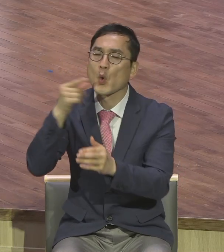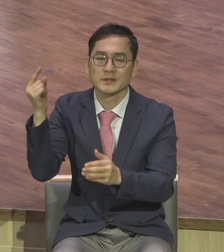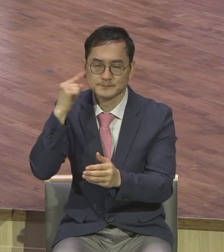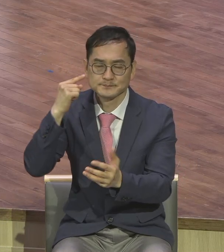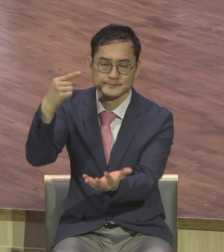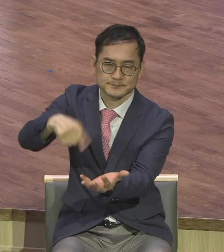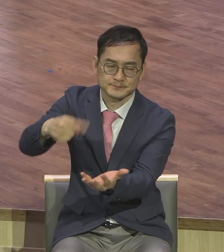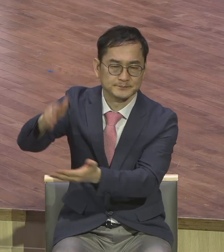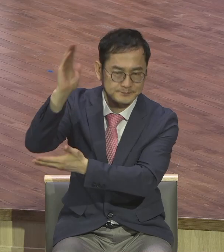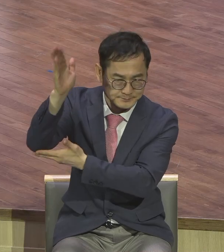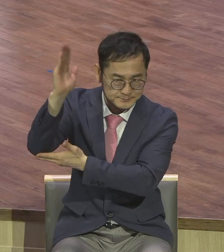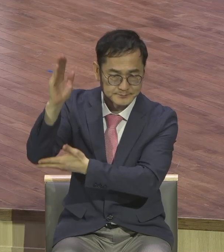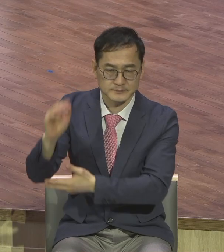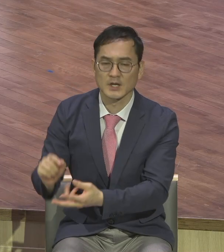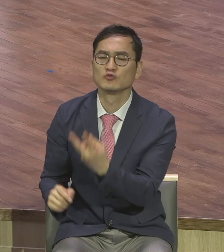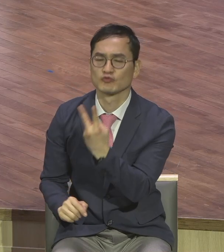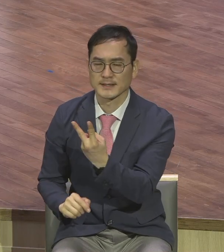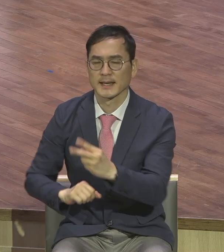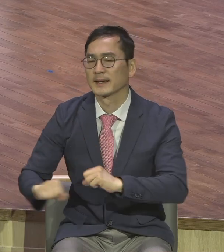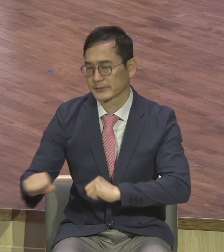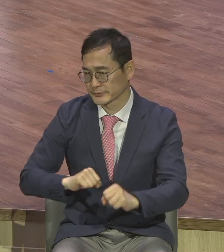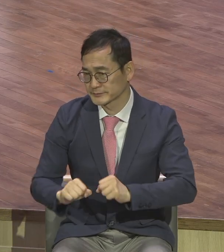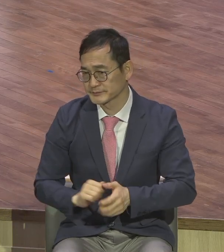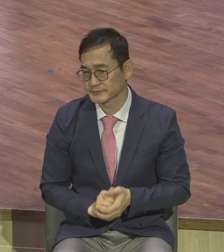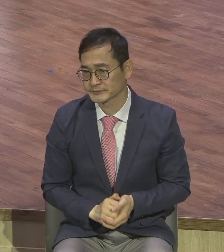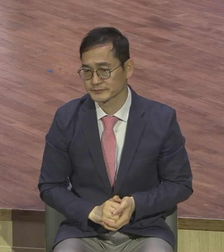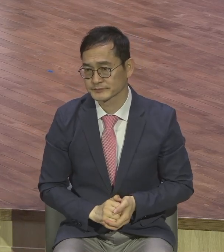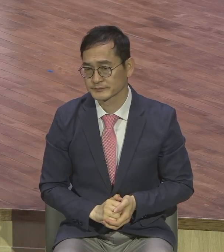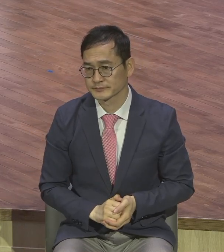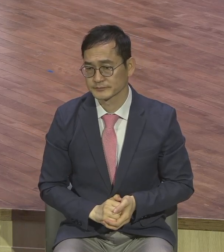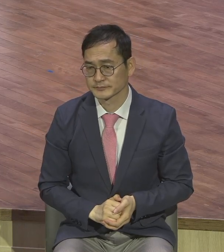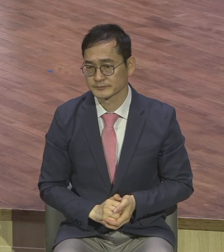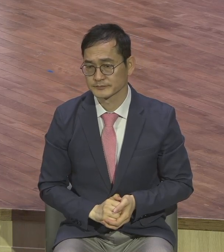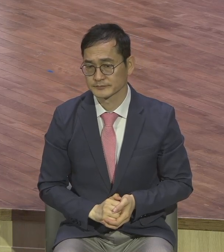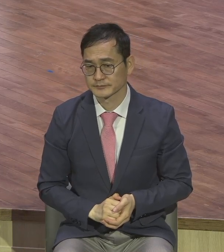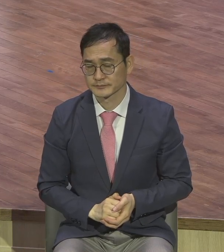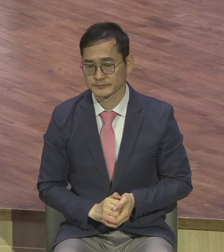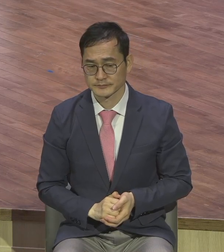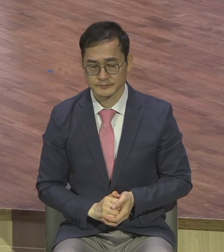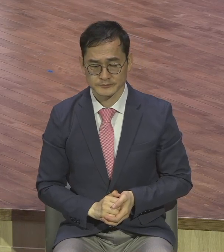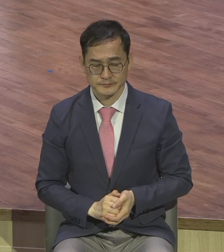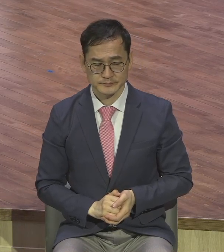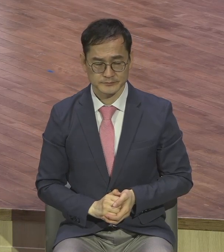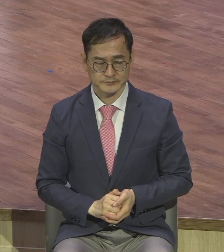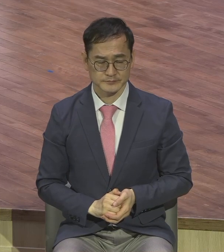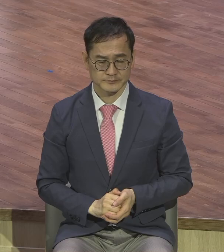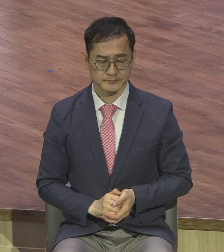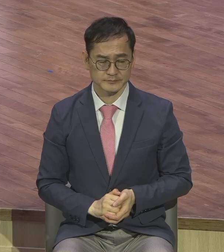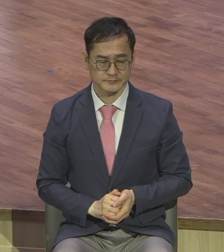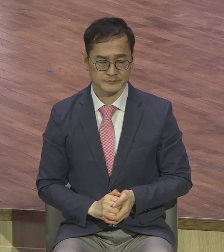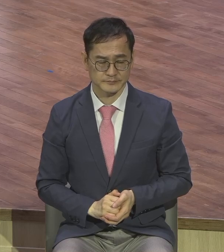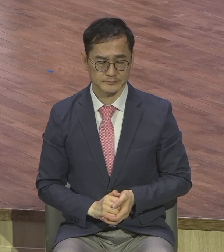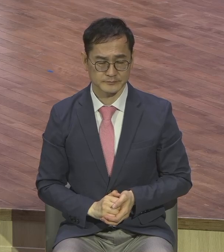그런데 문제는 예수님께서 세상에서 인정하는 자격증이 없어요.